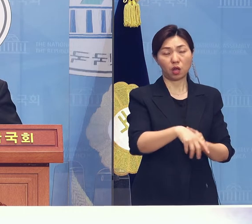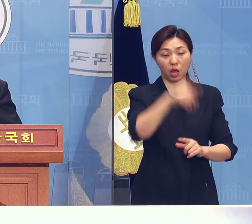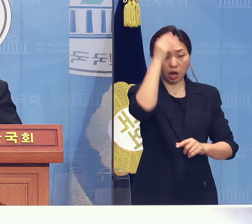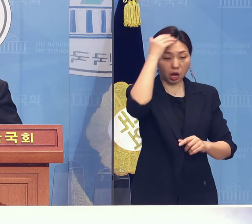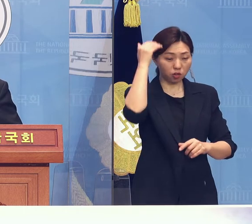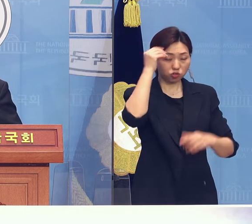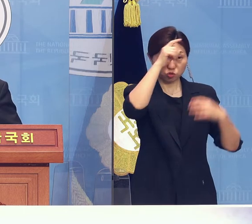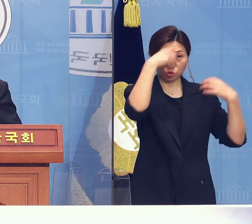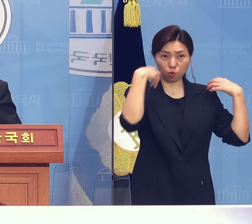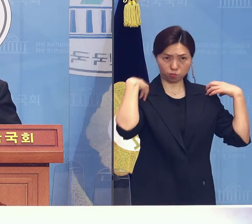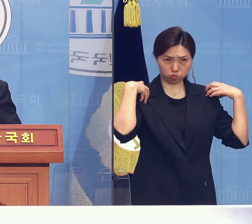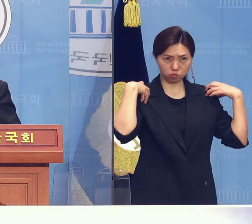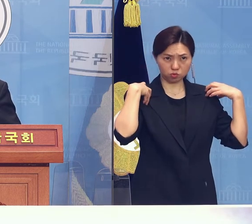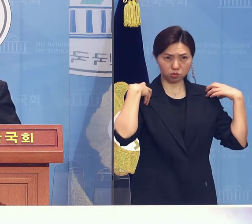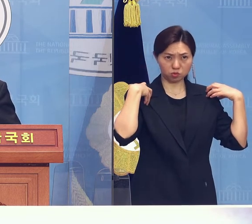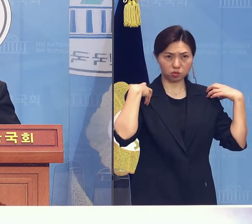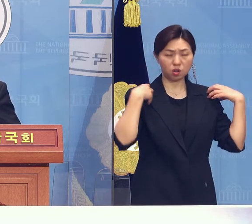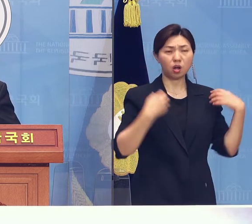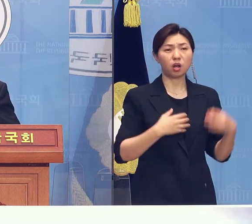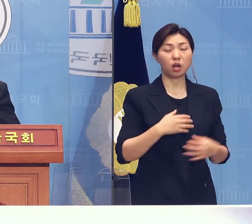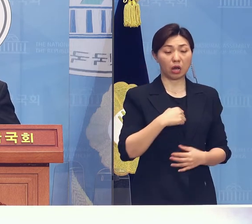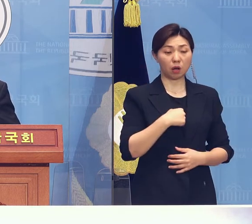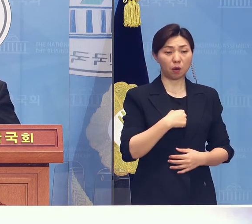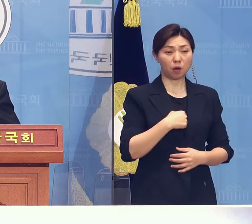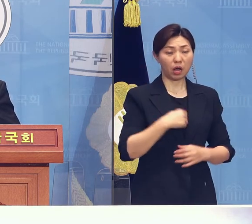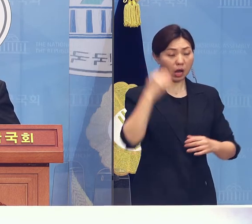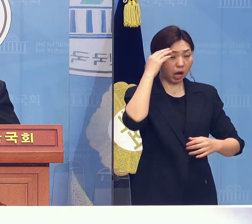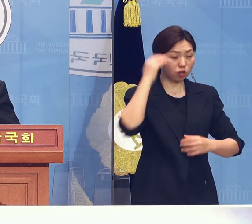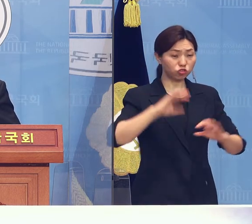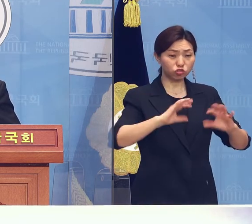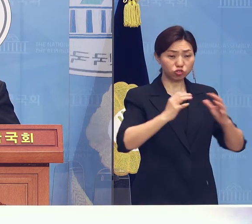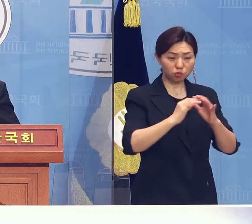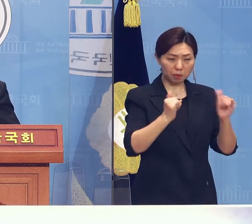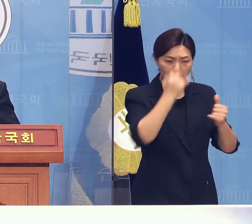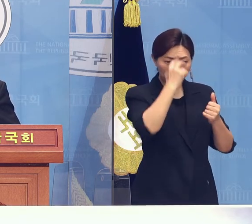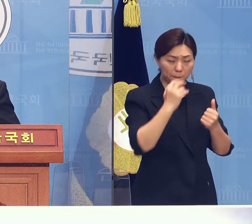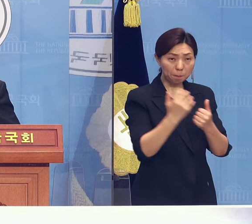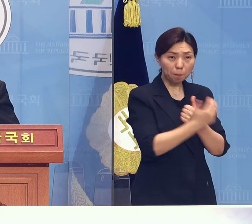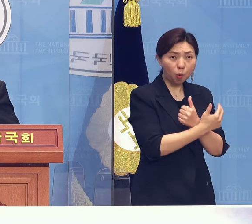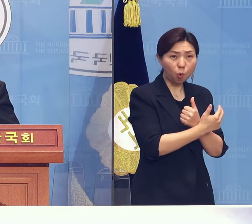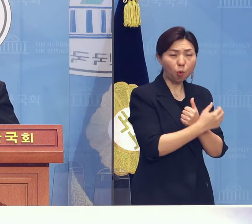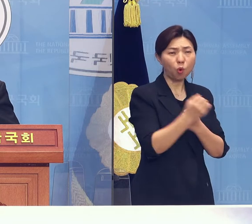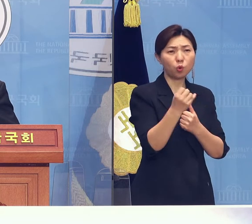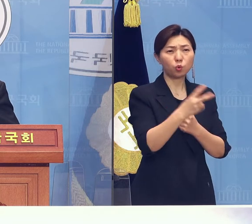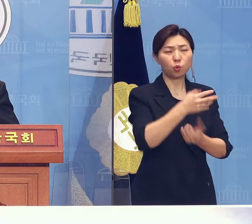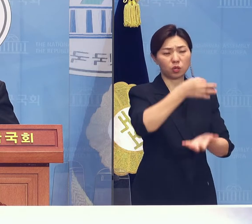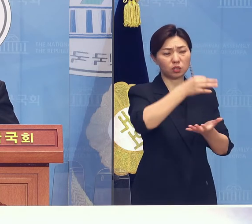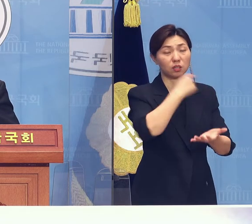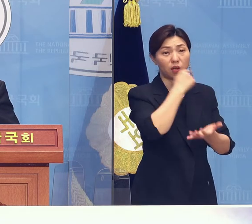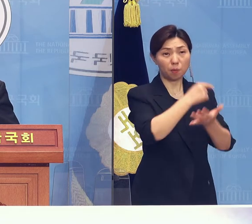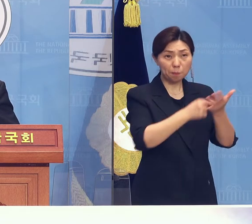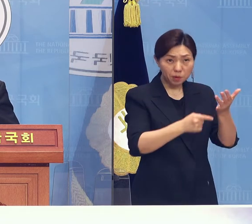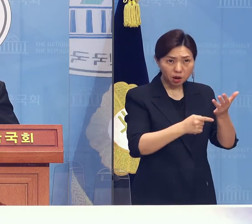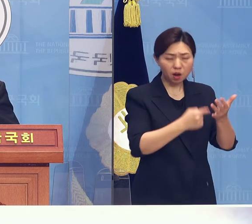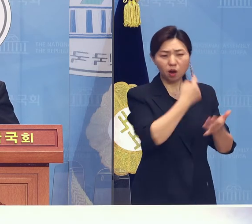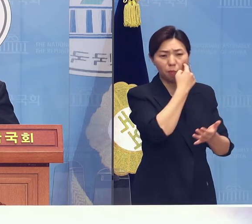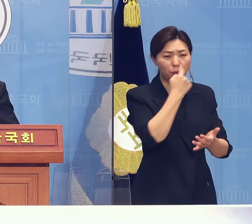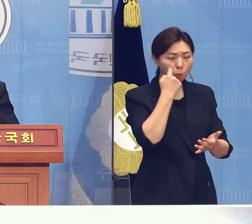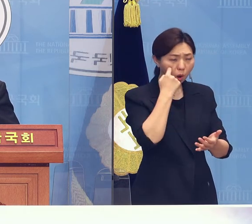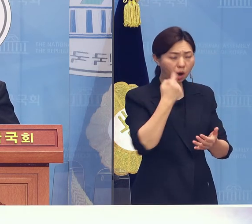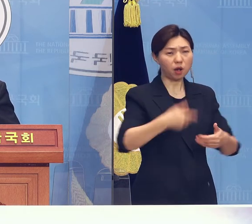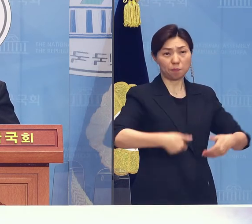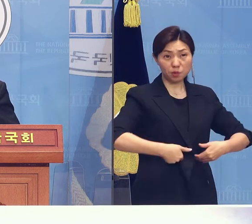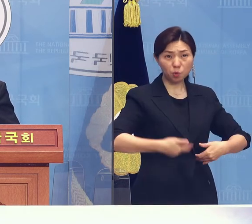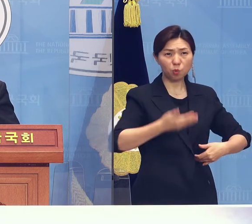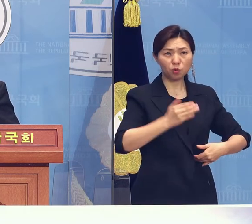보호해야 할 기본적인 의무와 책무를 다하지 못해 발생한 사건으로 한국 정부가